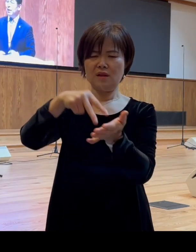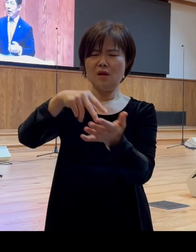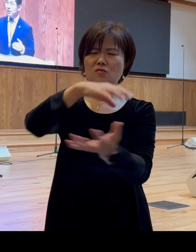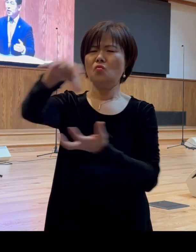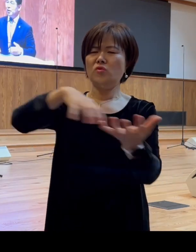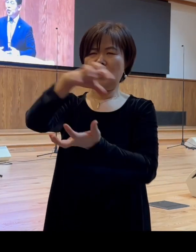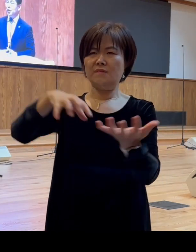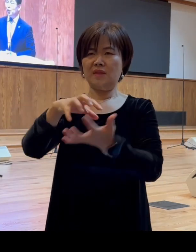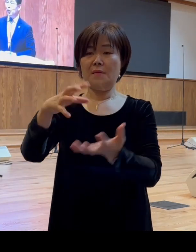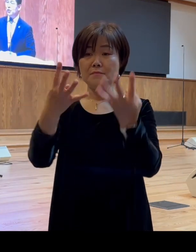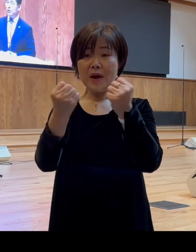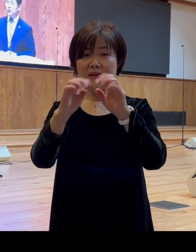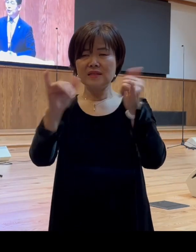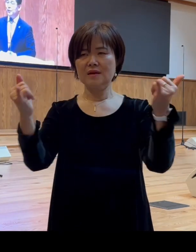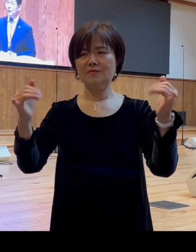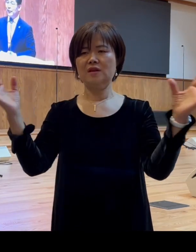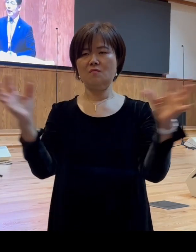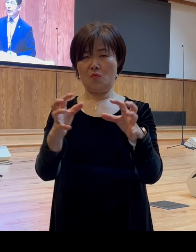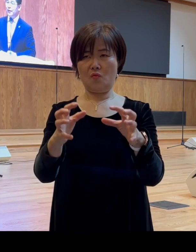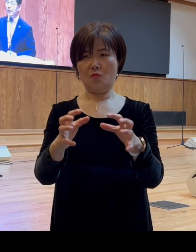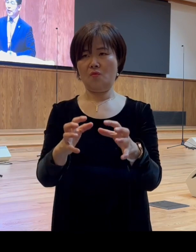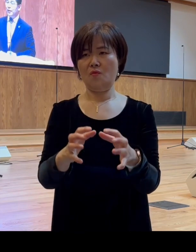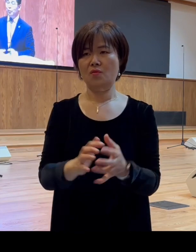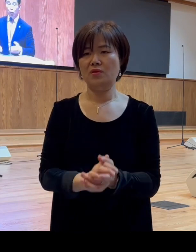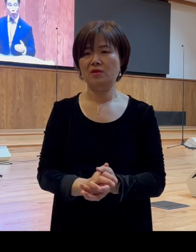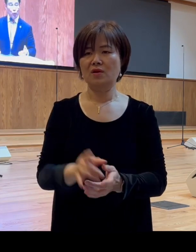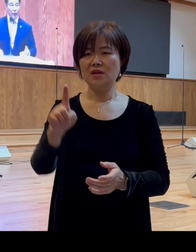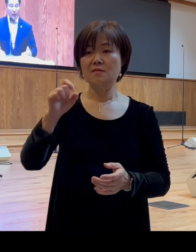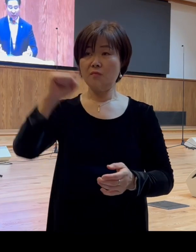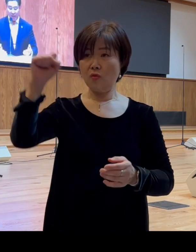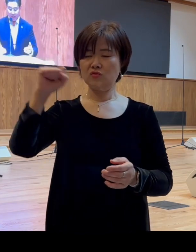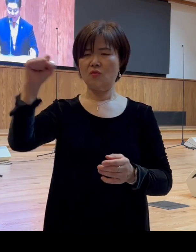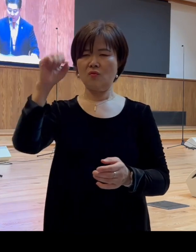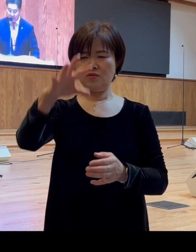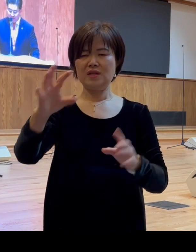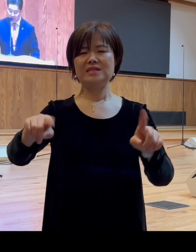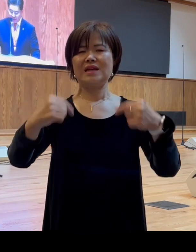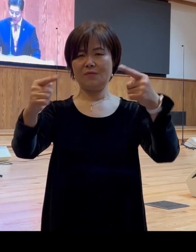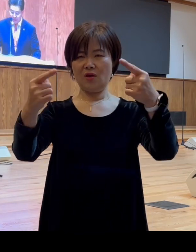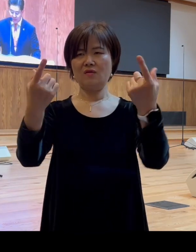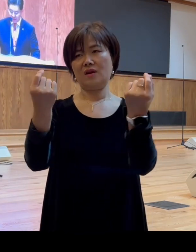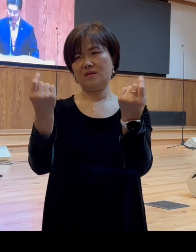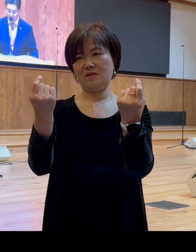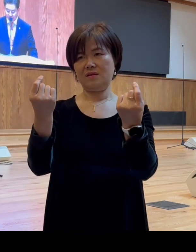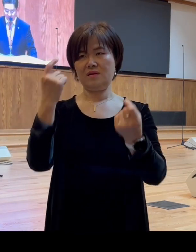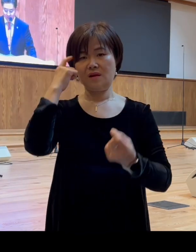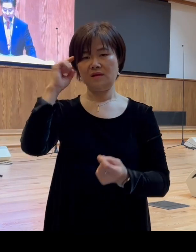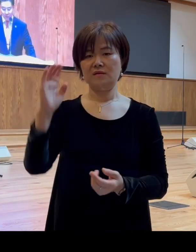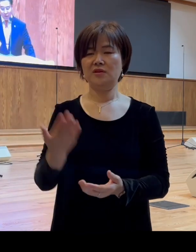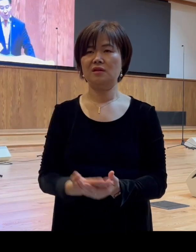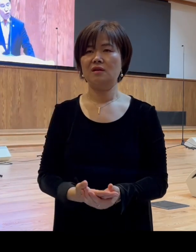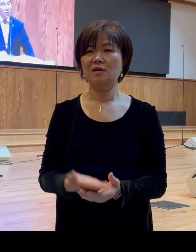사람들이 모여서 이 폭동에 참여했던 것 같습니다 그럼 그런데 문제는